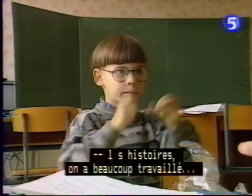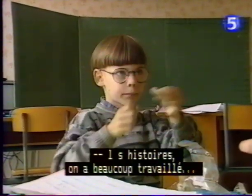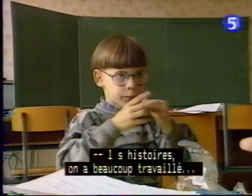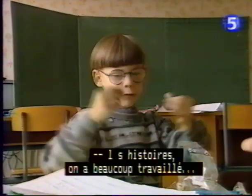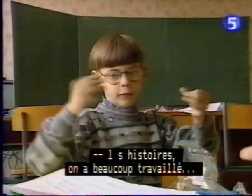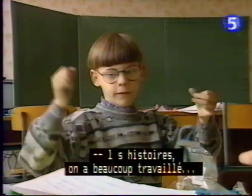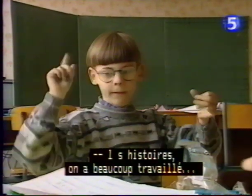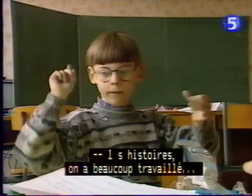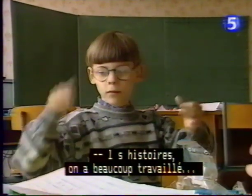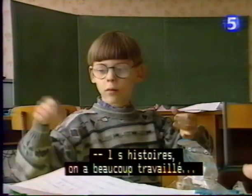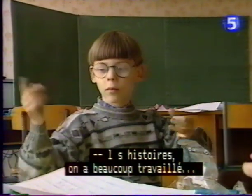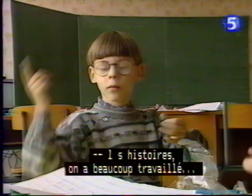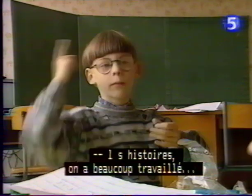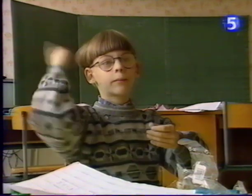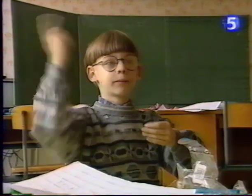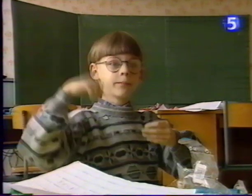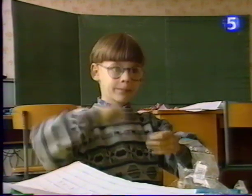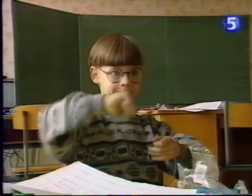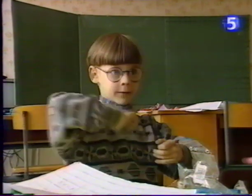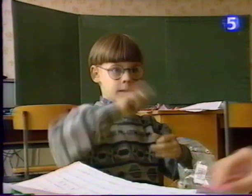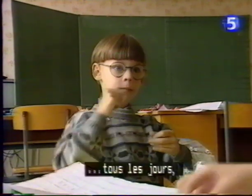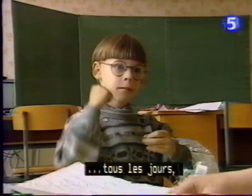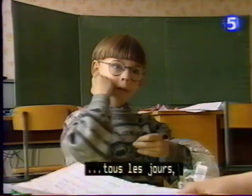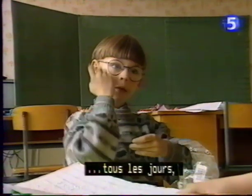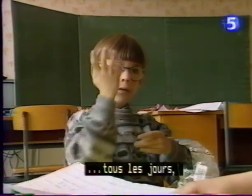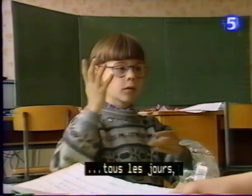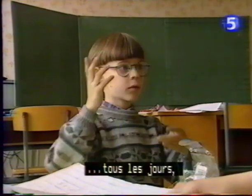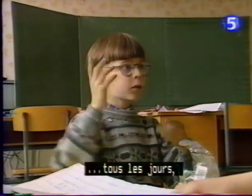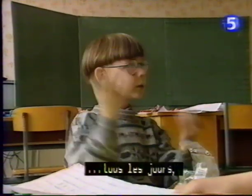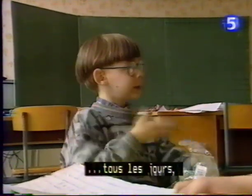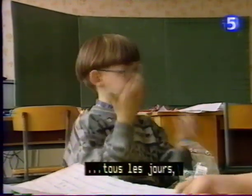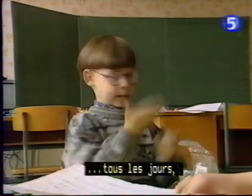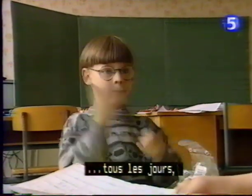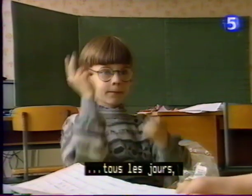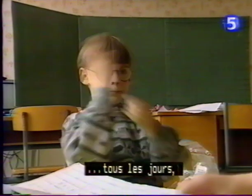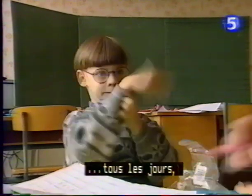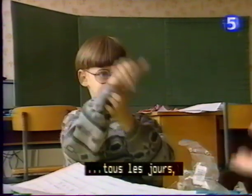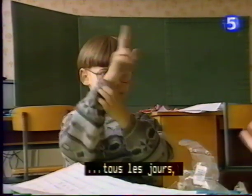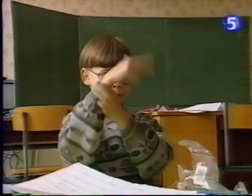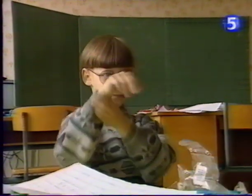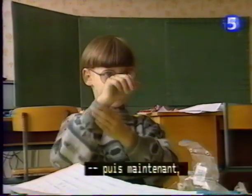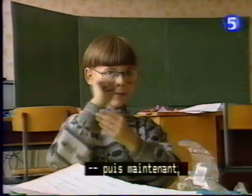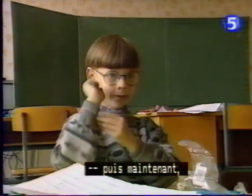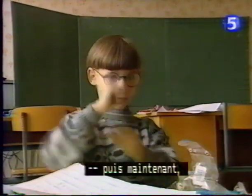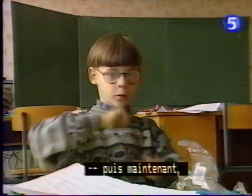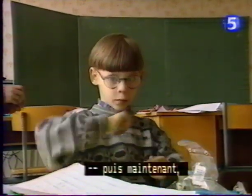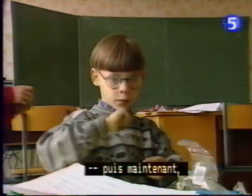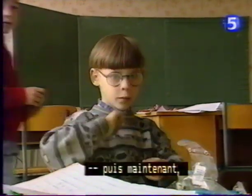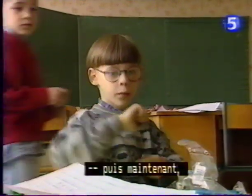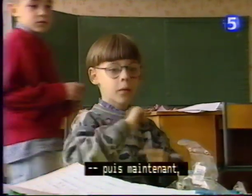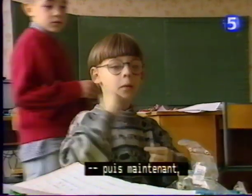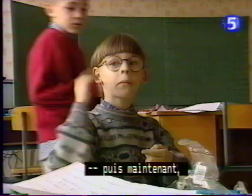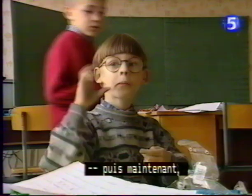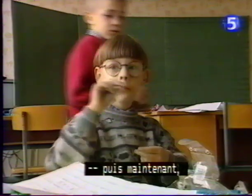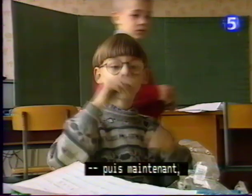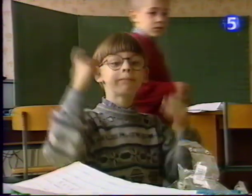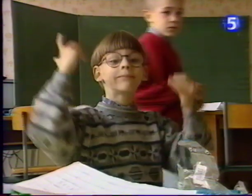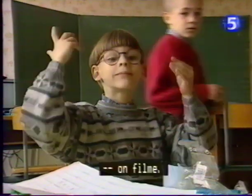On a beaucoup travaillé tous les jours. maintenant, on